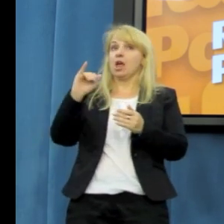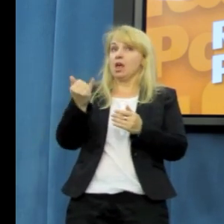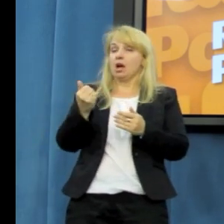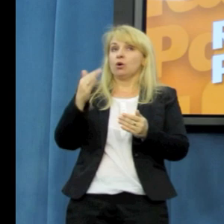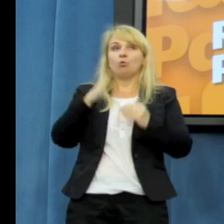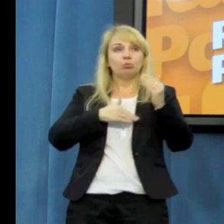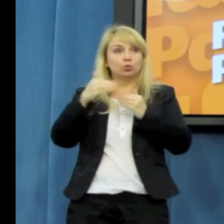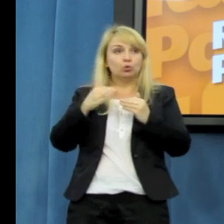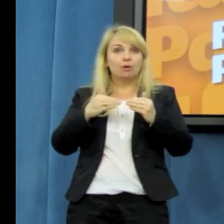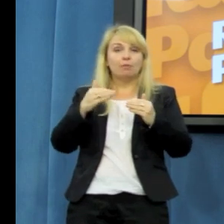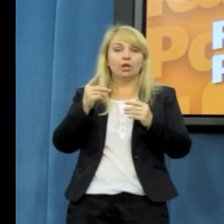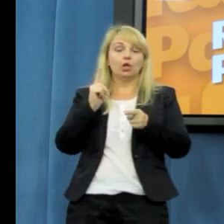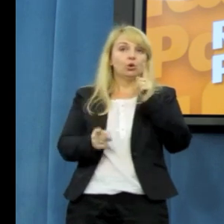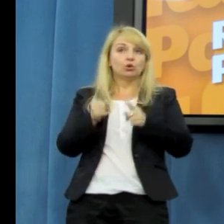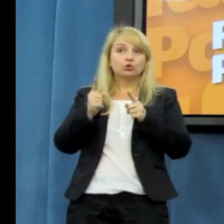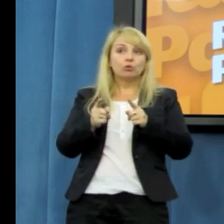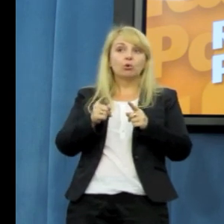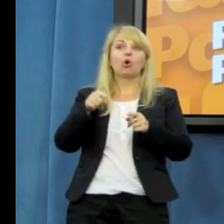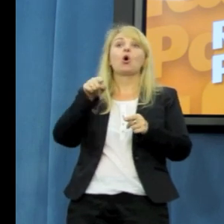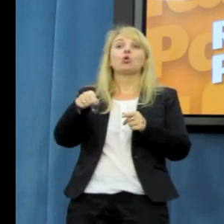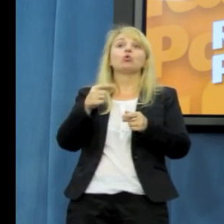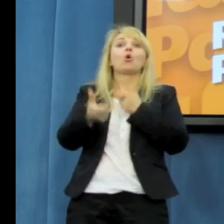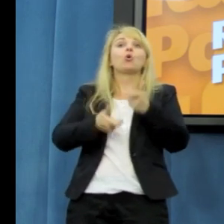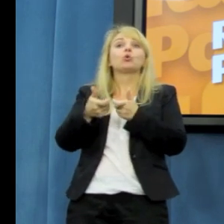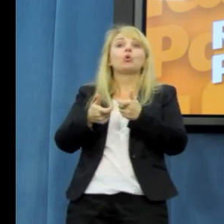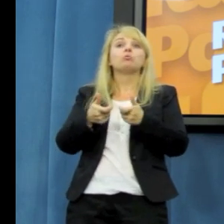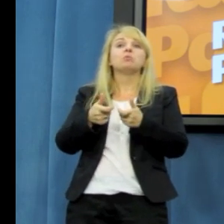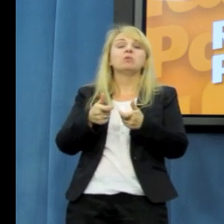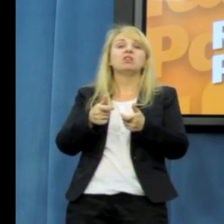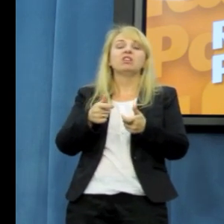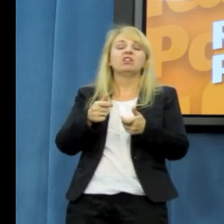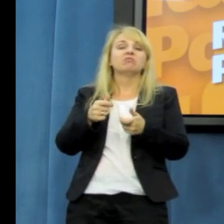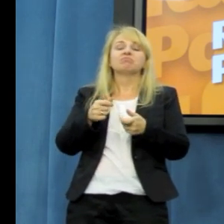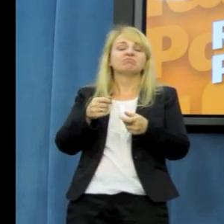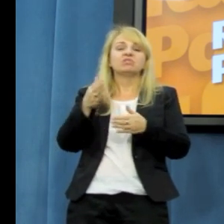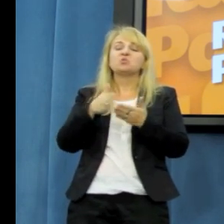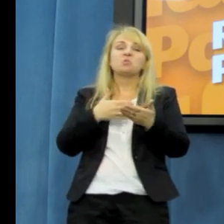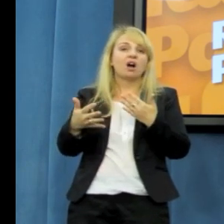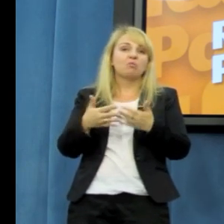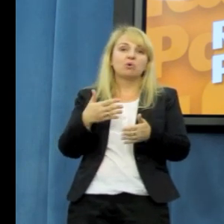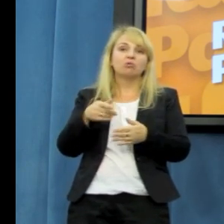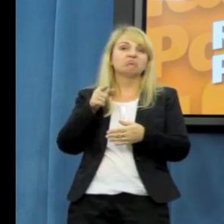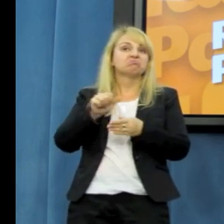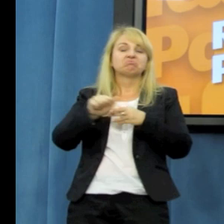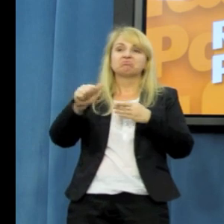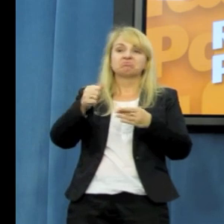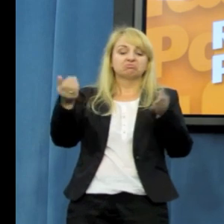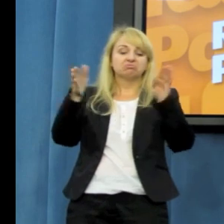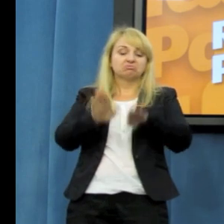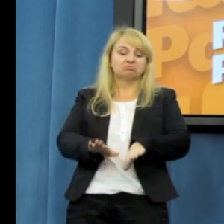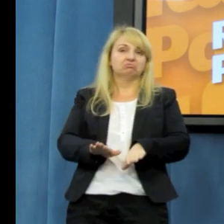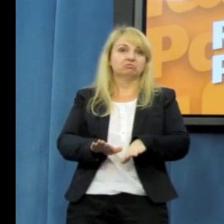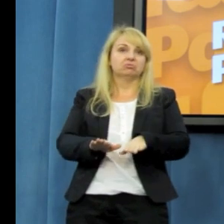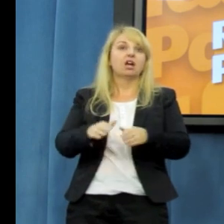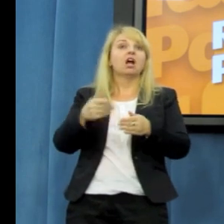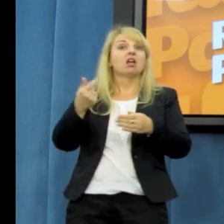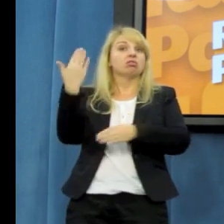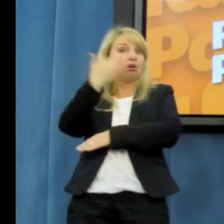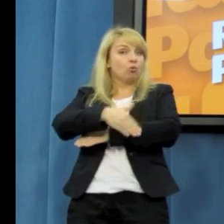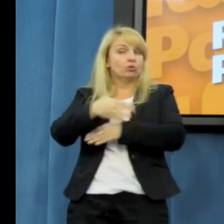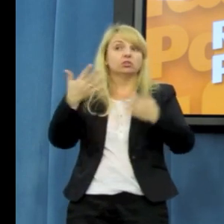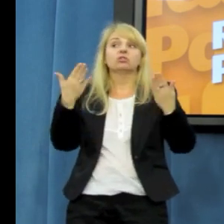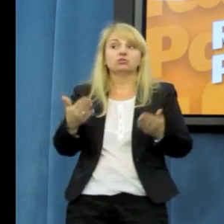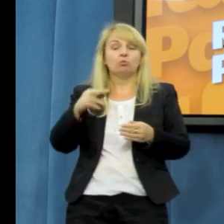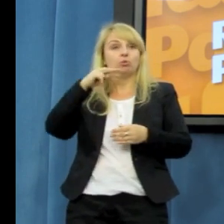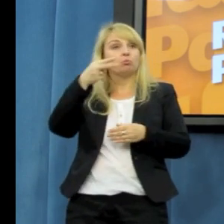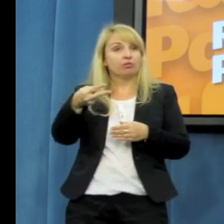szybko, to się buduje byle jak. Również na sam koniec chciałbym powiedzieć o